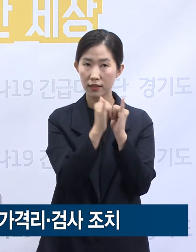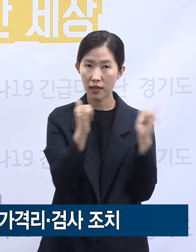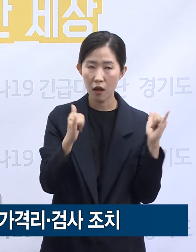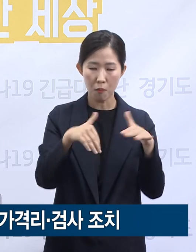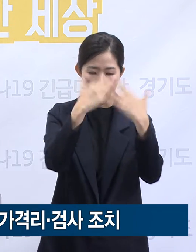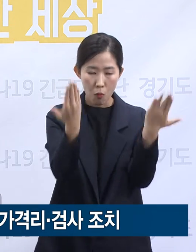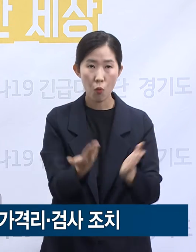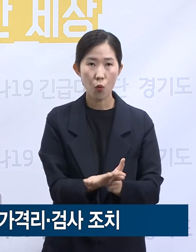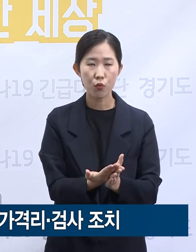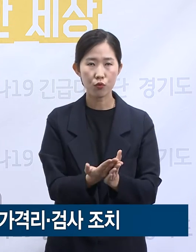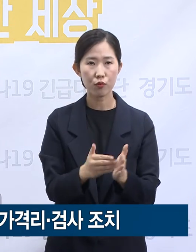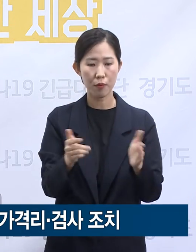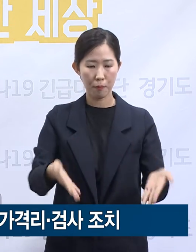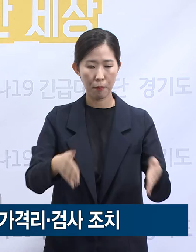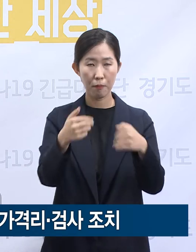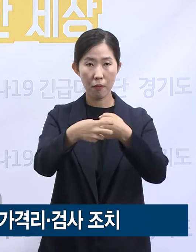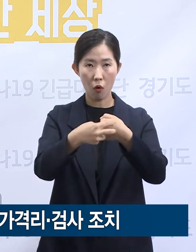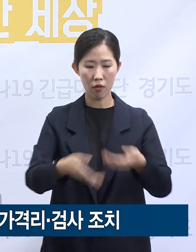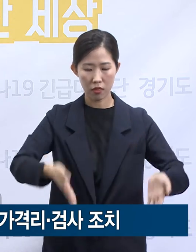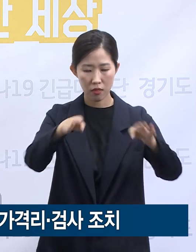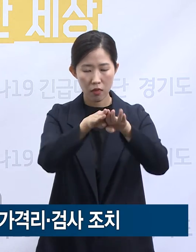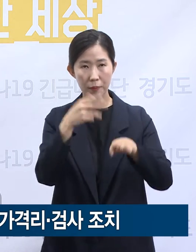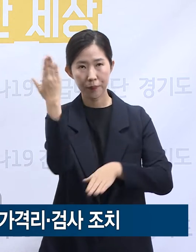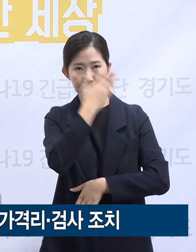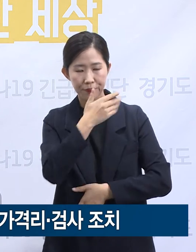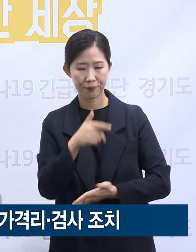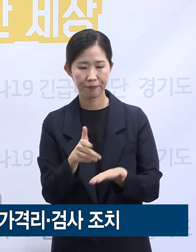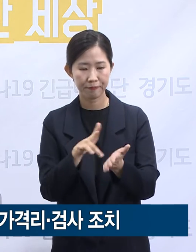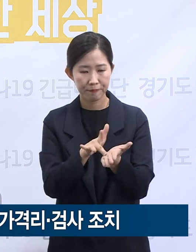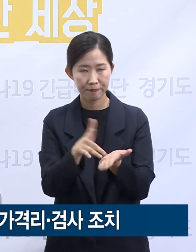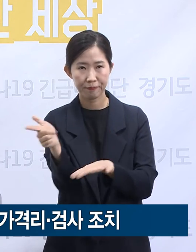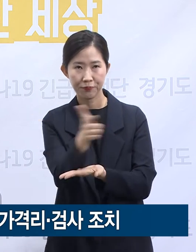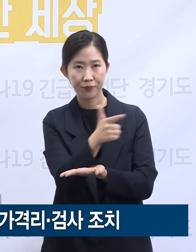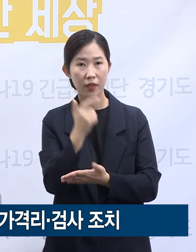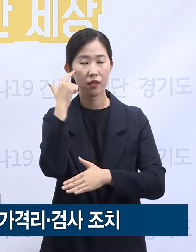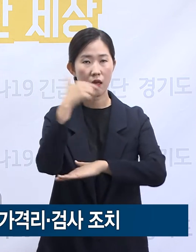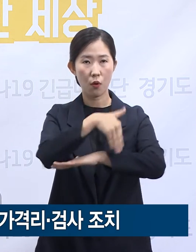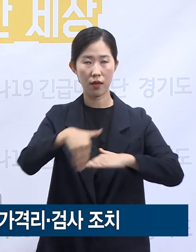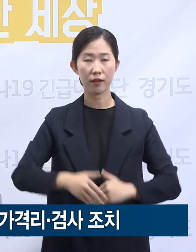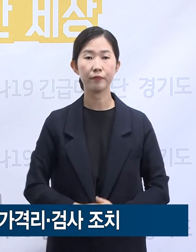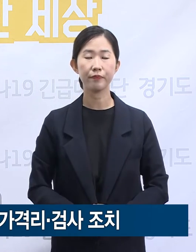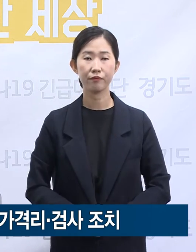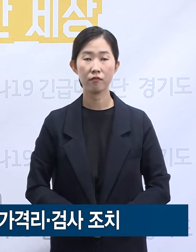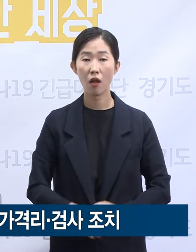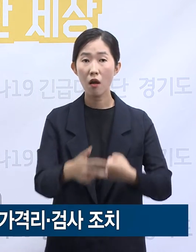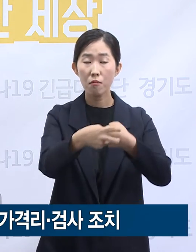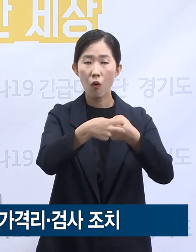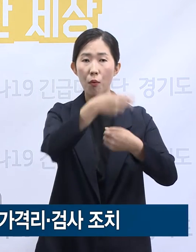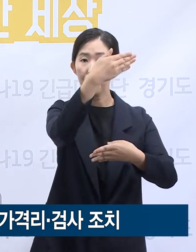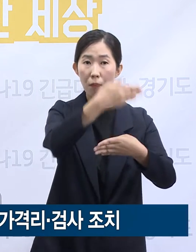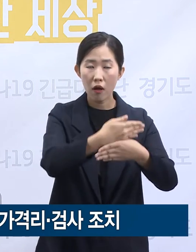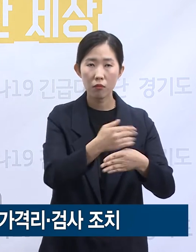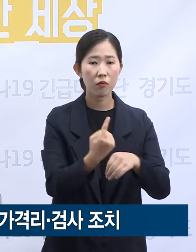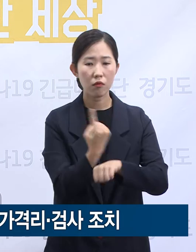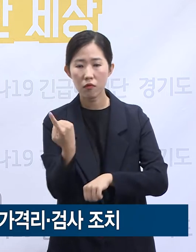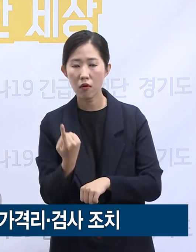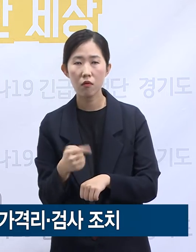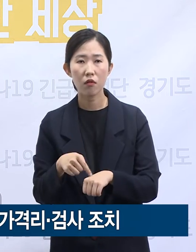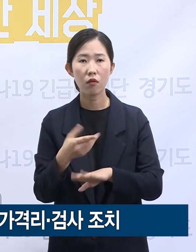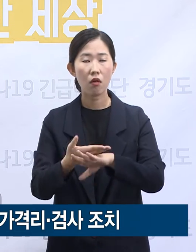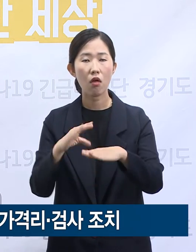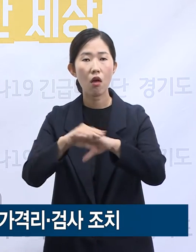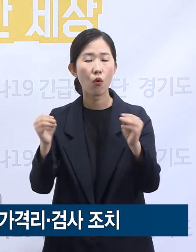병상 재배치할 계획입니다. 위정부 성모병원 일시 폐쇄에 따른 의료공백 대책에 대해서 말씀드리겠습니다.